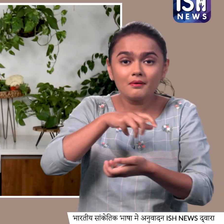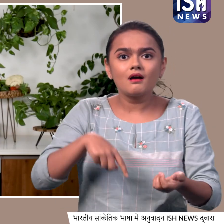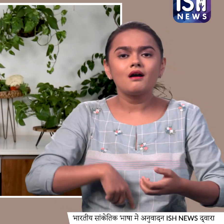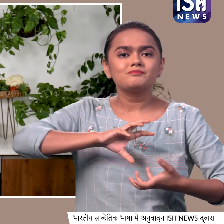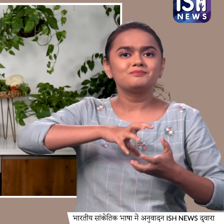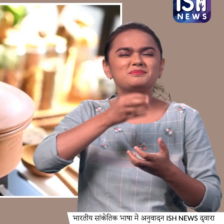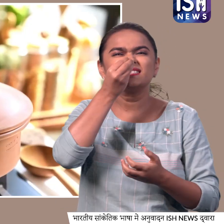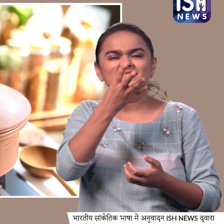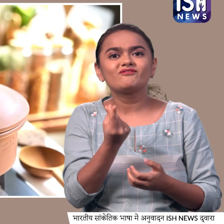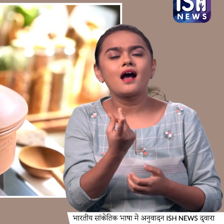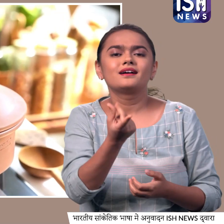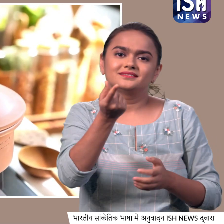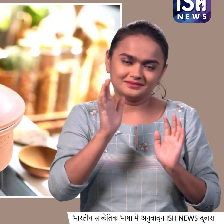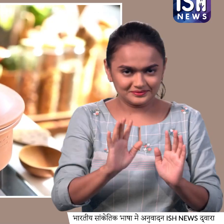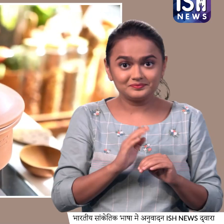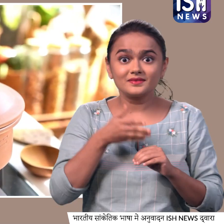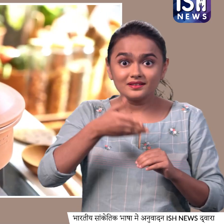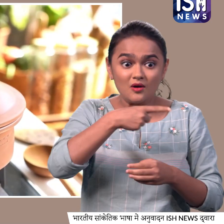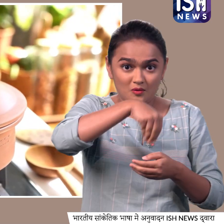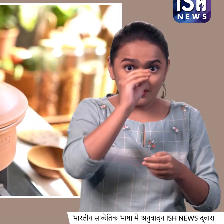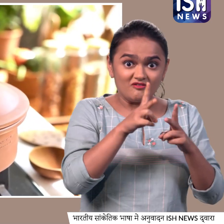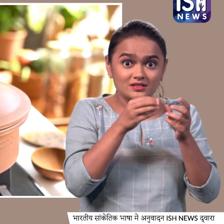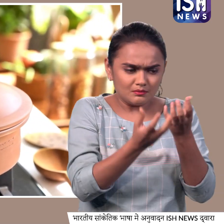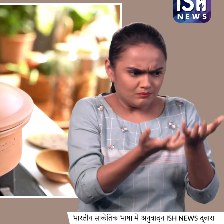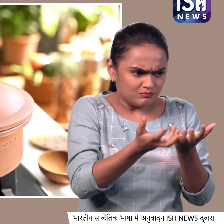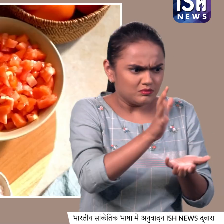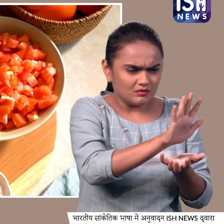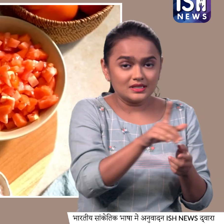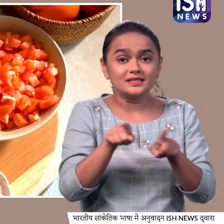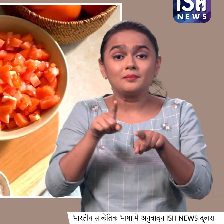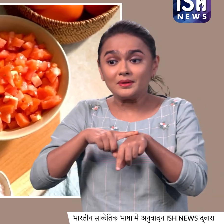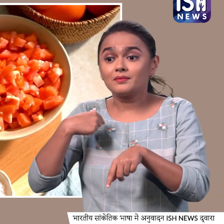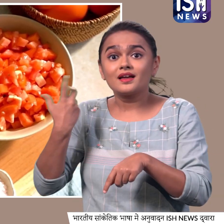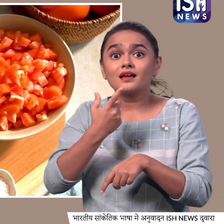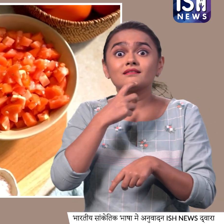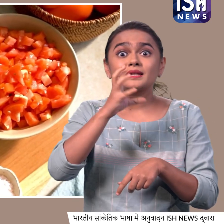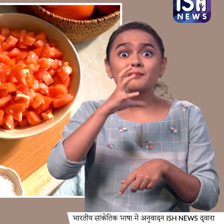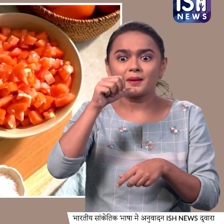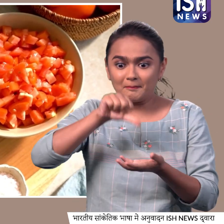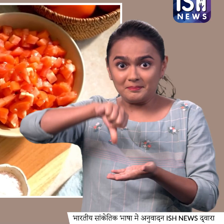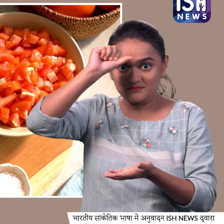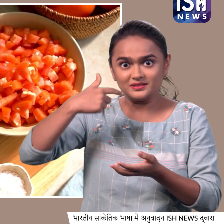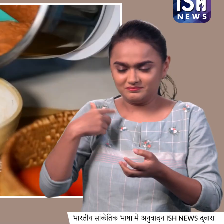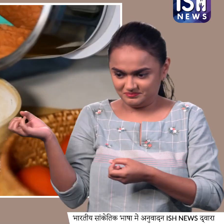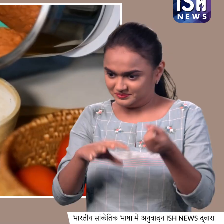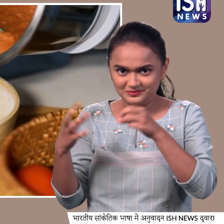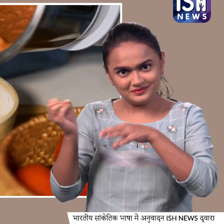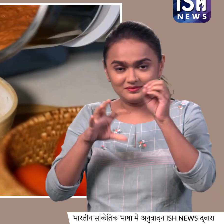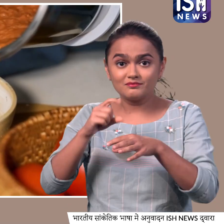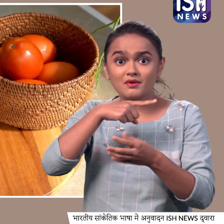पाती हैं, जब तक हम हमारी सब्जिया और डाल पक रहे हैं, हम अपनी टमाटर की ग्रेवी तयार कर लेते हैं, जो हमारी डाल